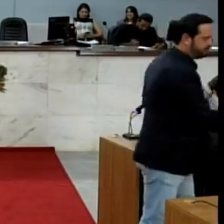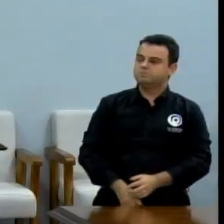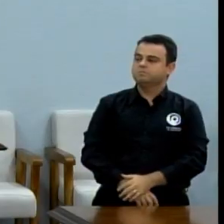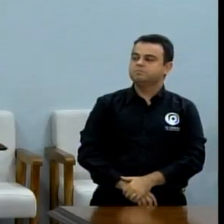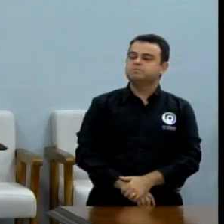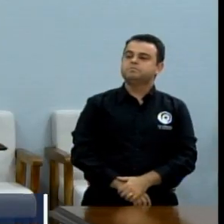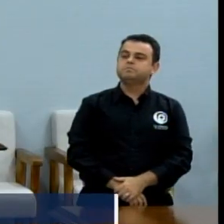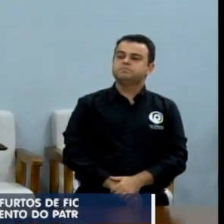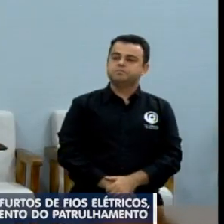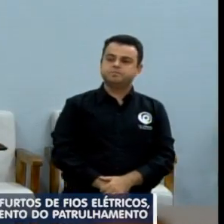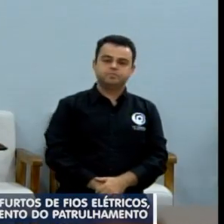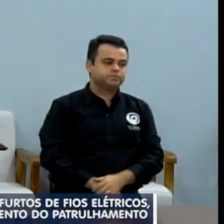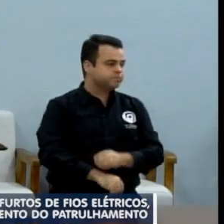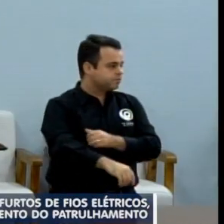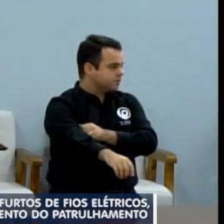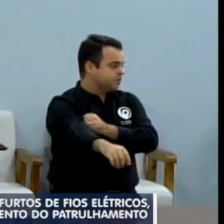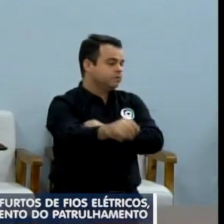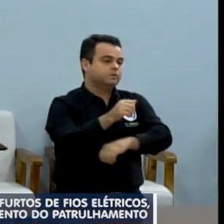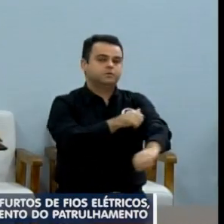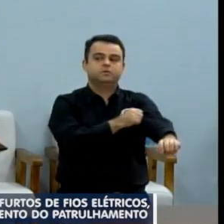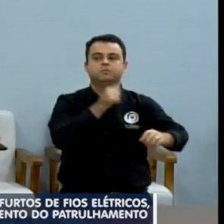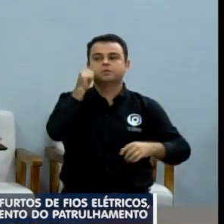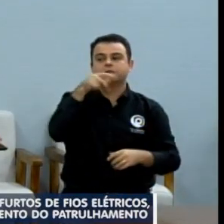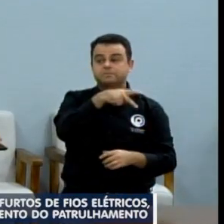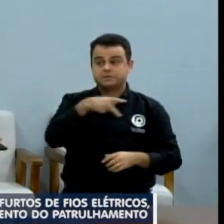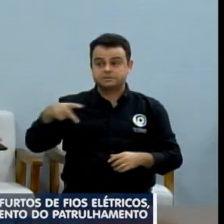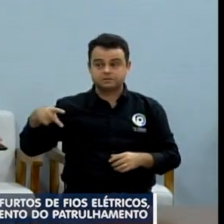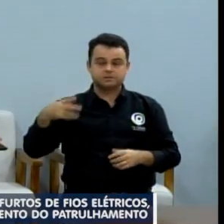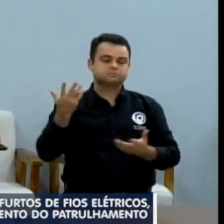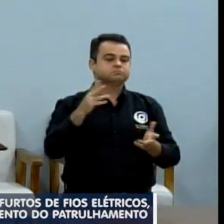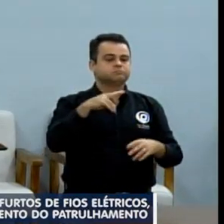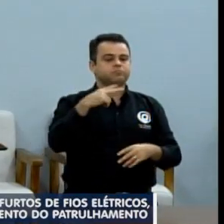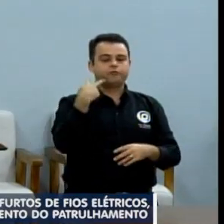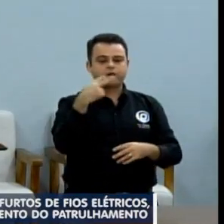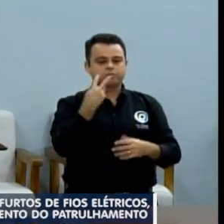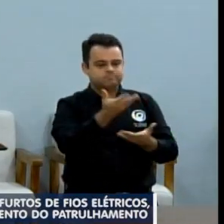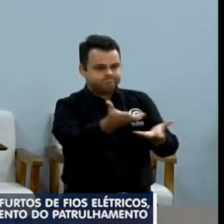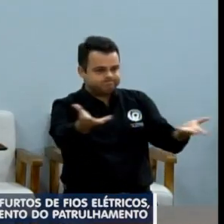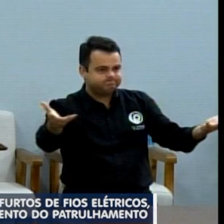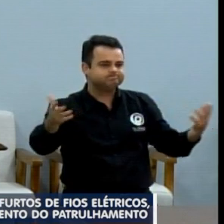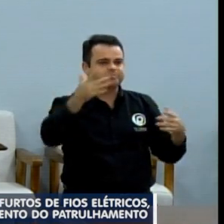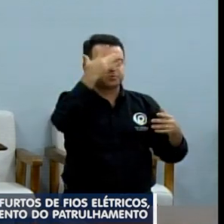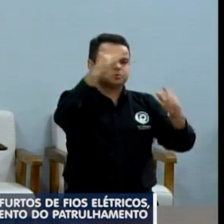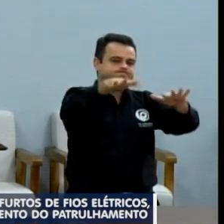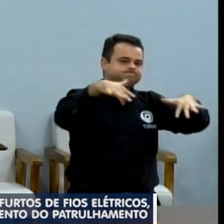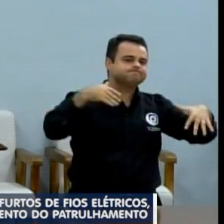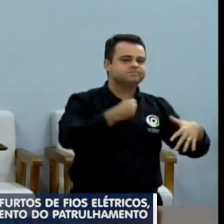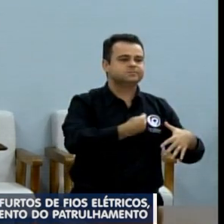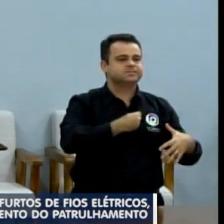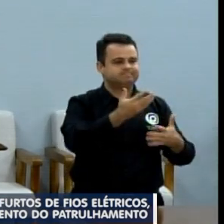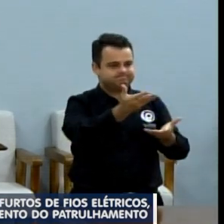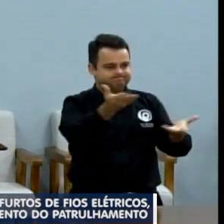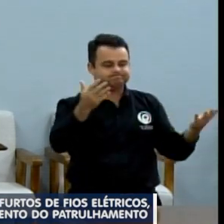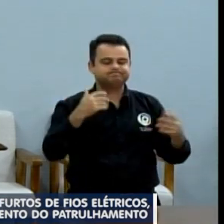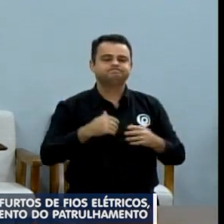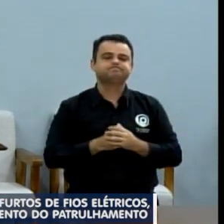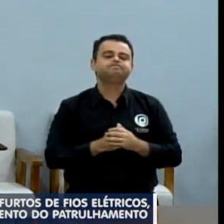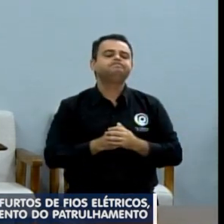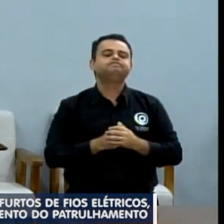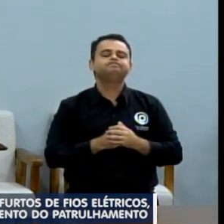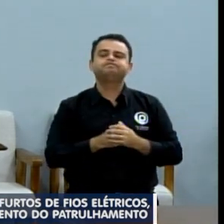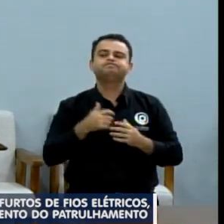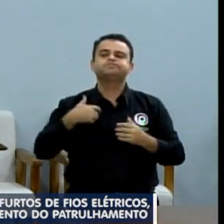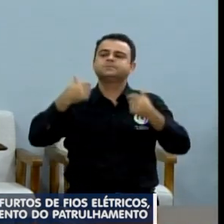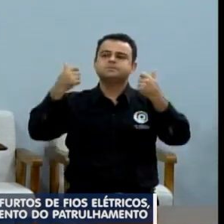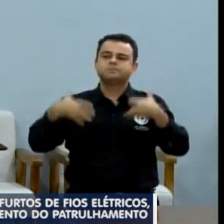Senhor, senhora presidente, senhores viradores, viradoras, público presente, a minha fala hoje é direcionada,